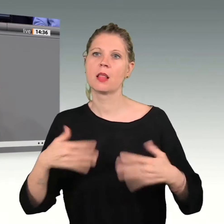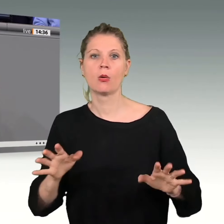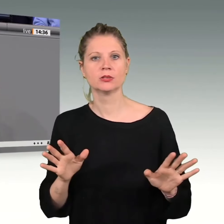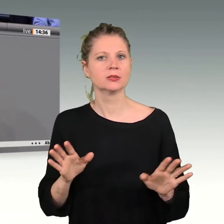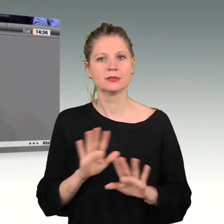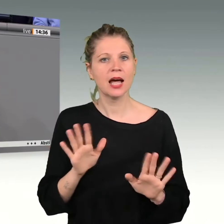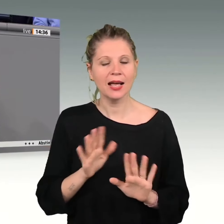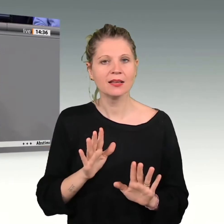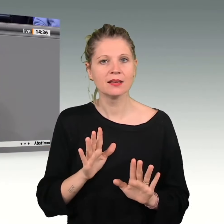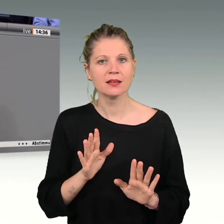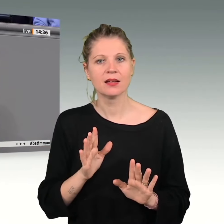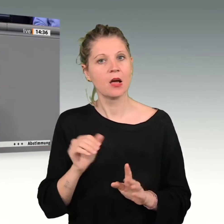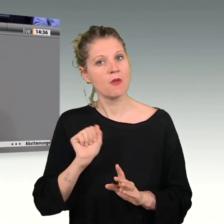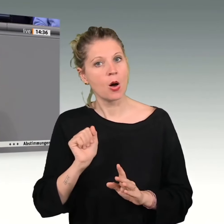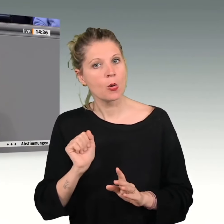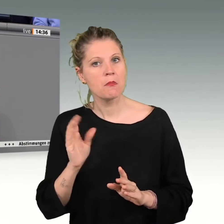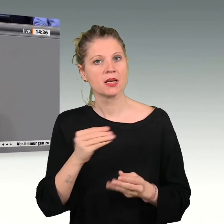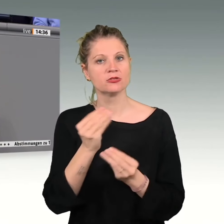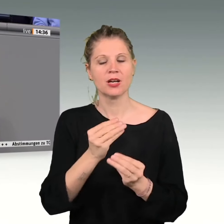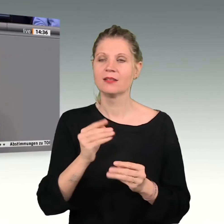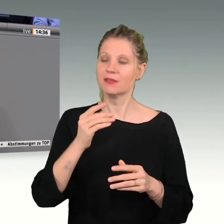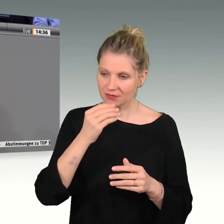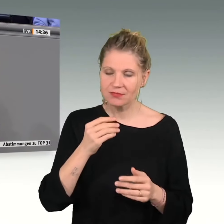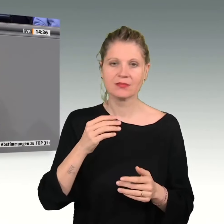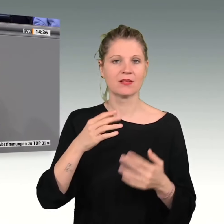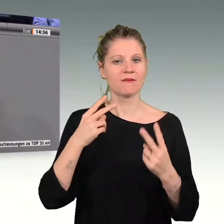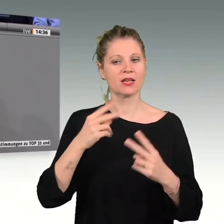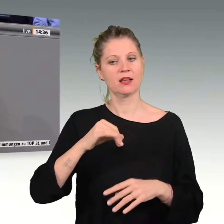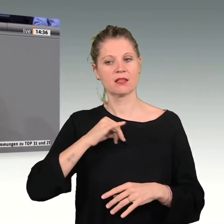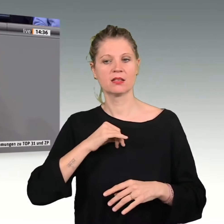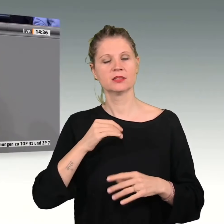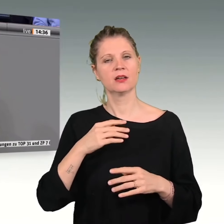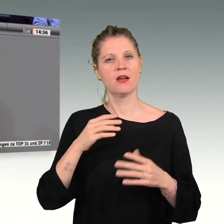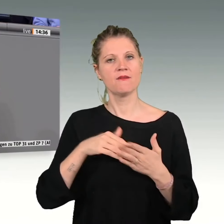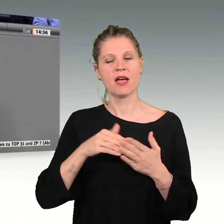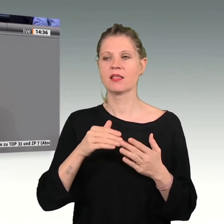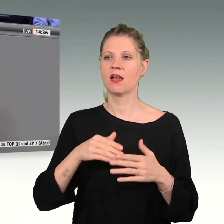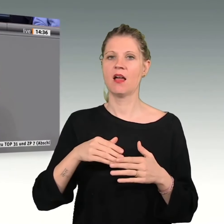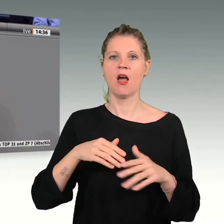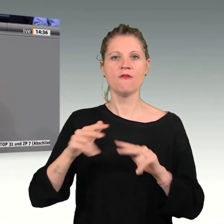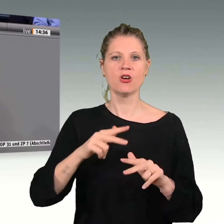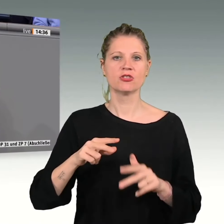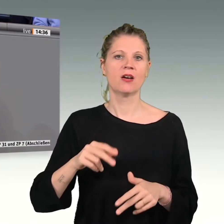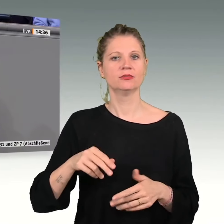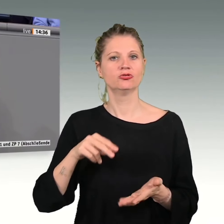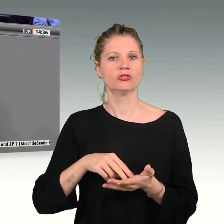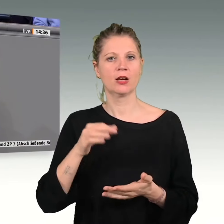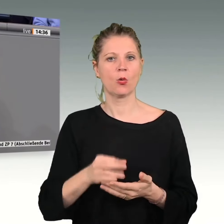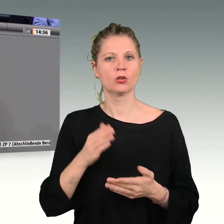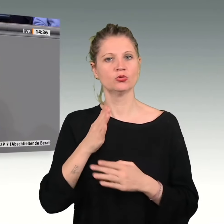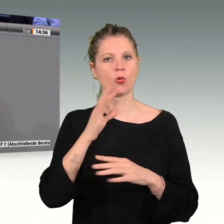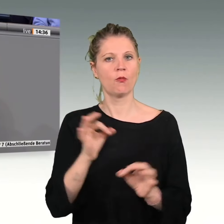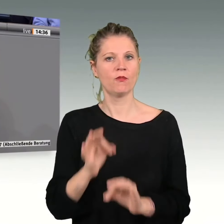weil sie großes Interesse daran haben, unseren Wirtschaftsstandort zukunftsfähig zu machen. Und sie kämpfen dafür. Sehr